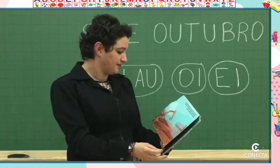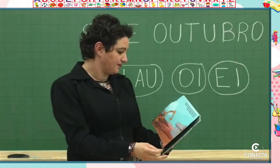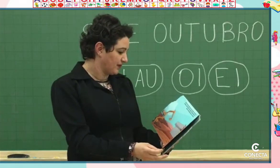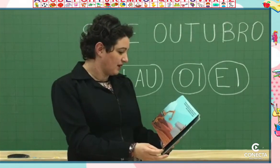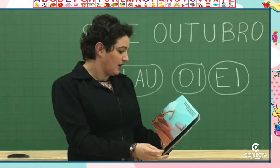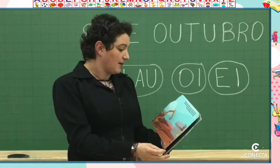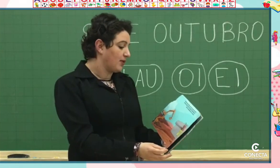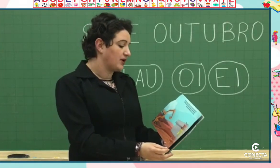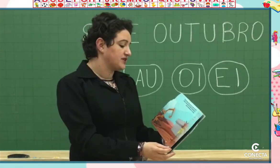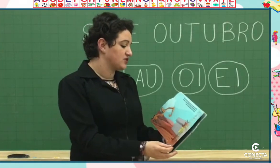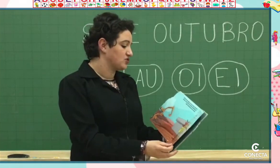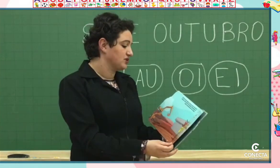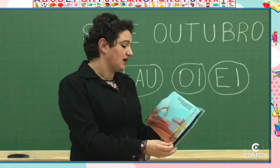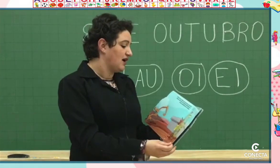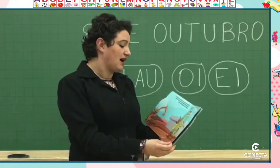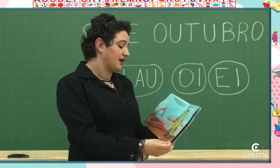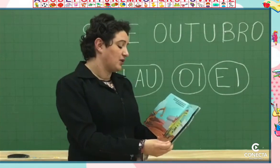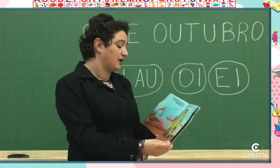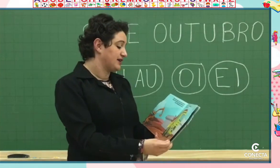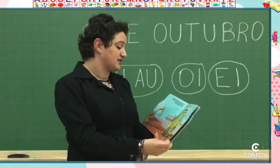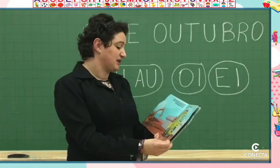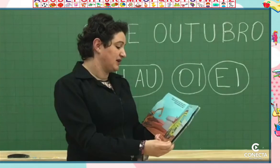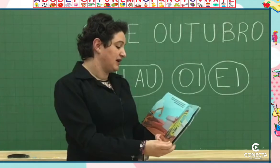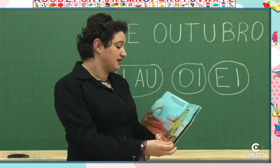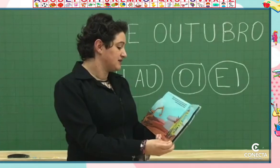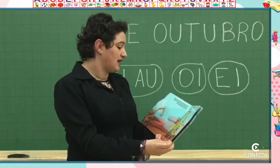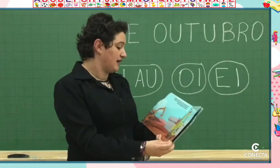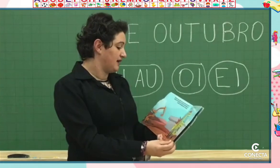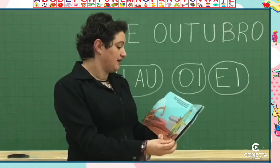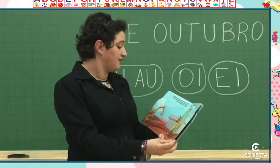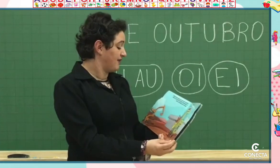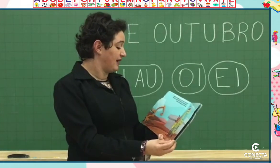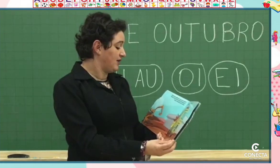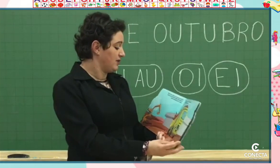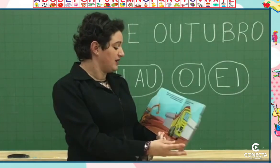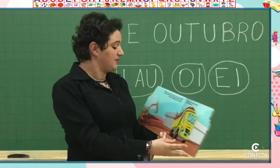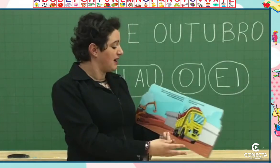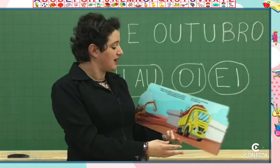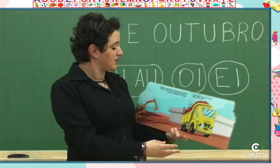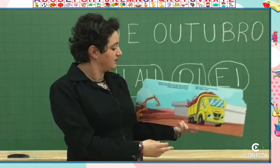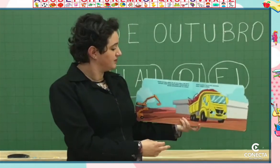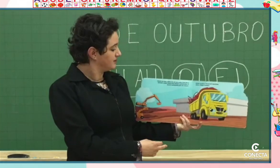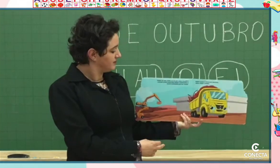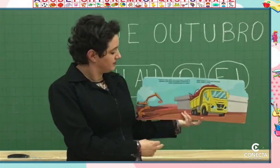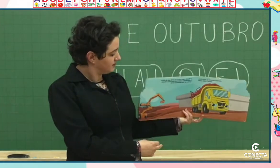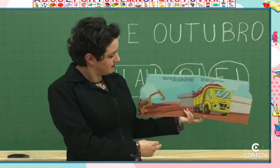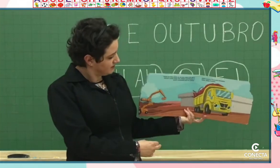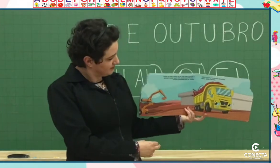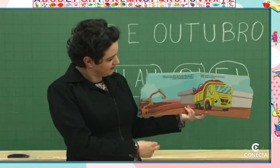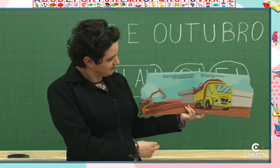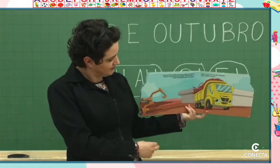da cidade. Boris ajuda a recolher as madeiras, areia, ferro e barro.